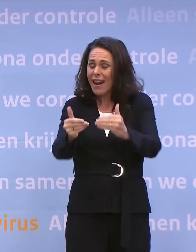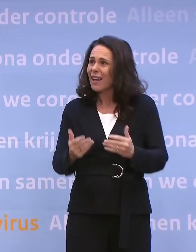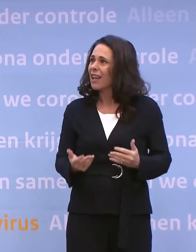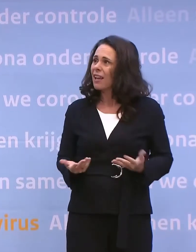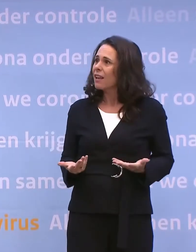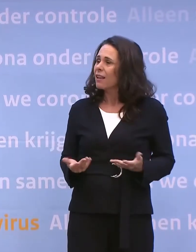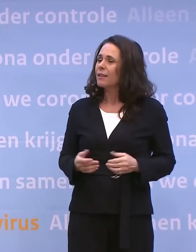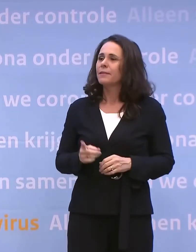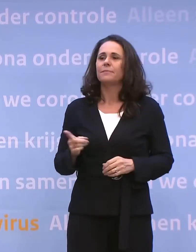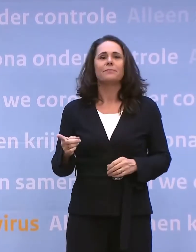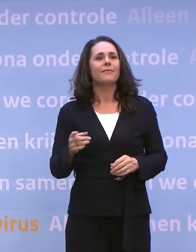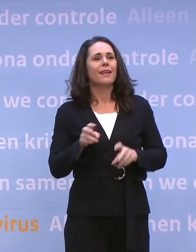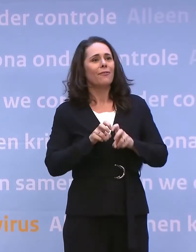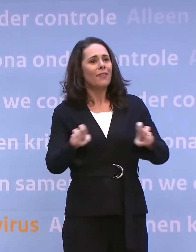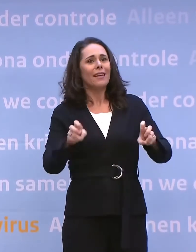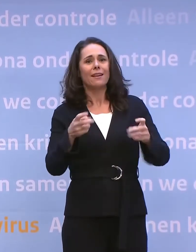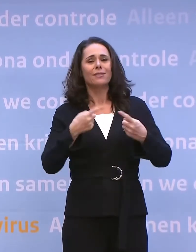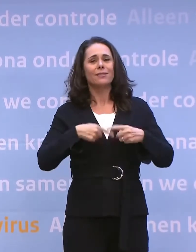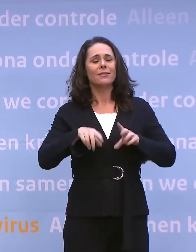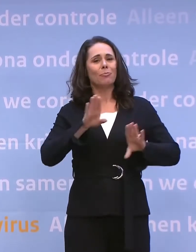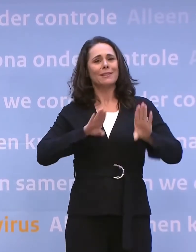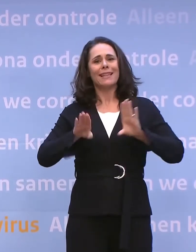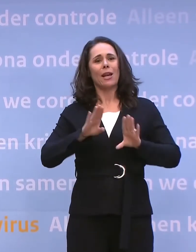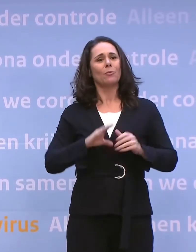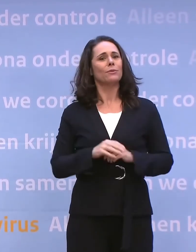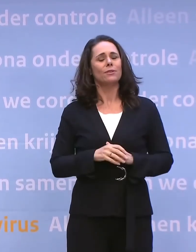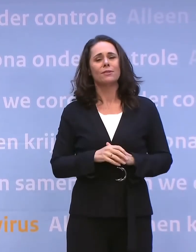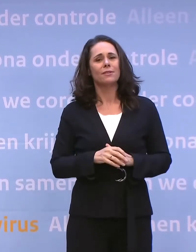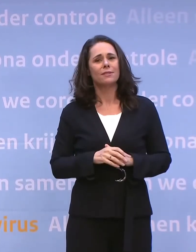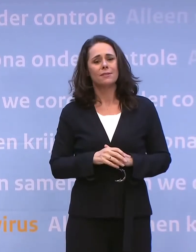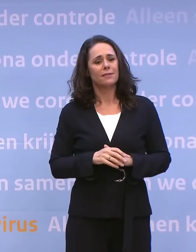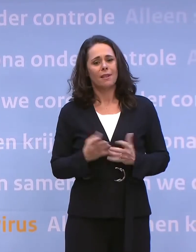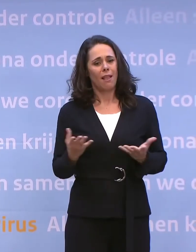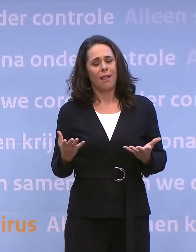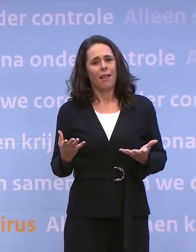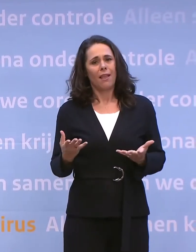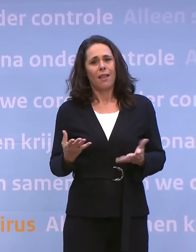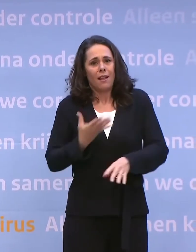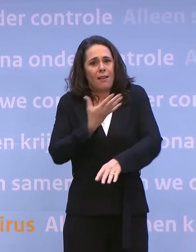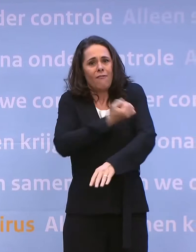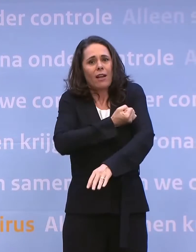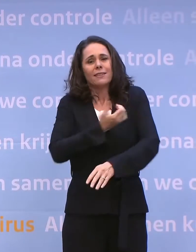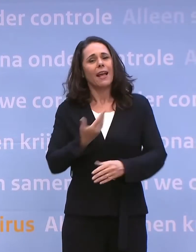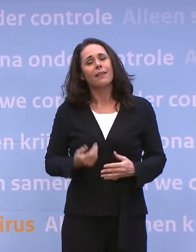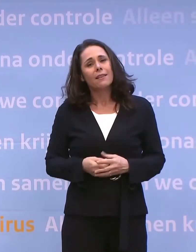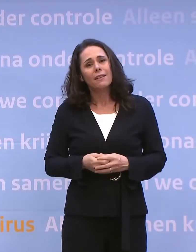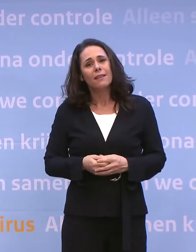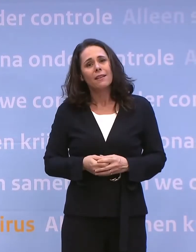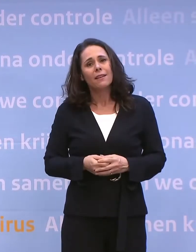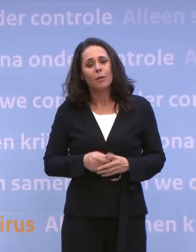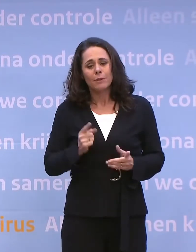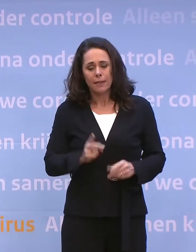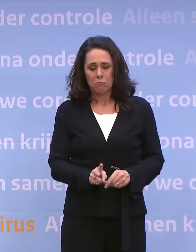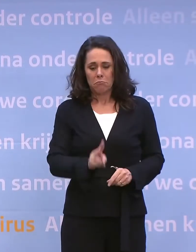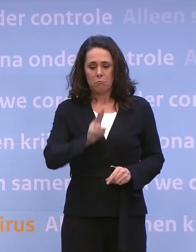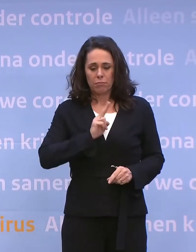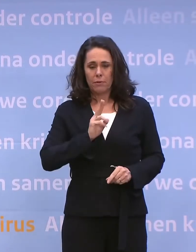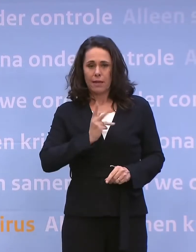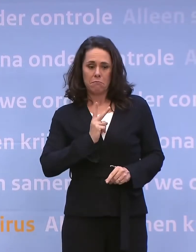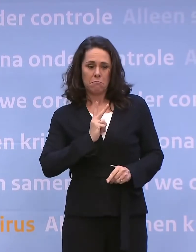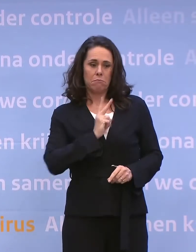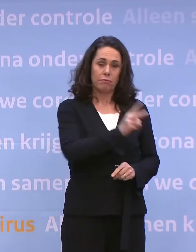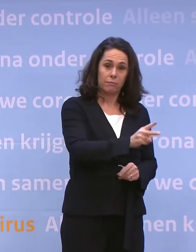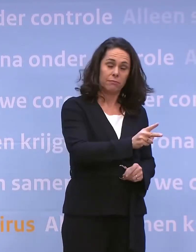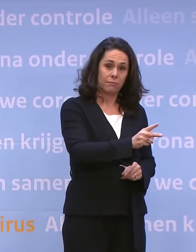virus. Wij zijn niet beschermd tegen het virus. Er is geen vaccin. Dat betekent dat als iemand het oploopt en hij geeft het door aan een ander,